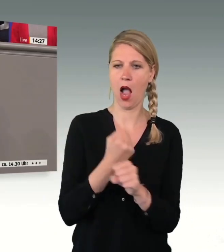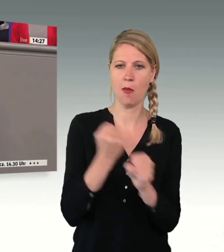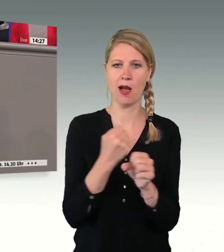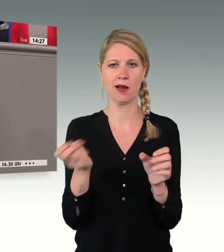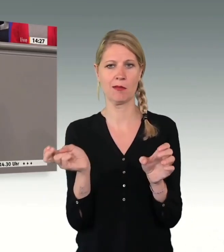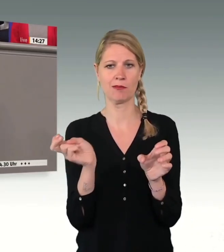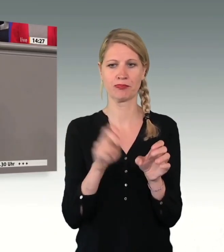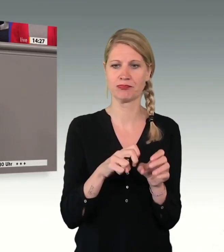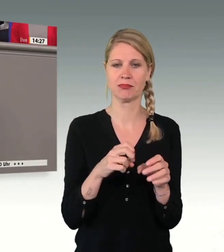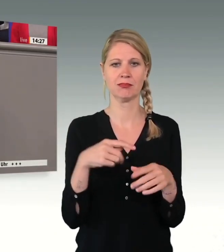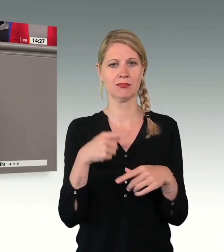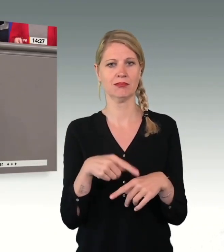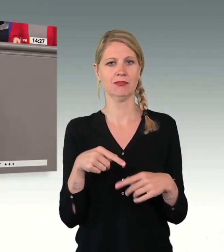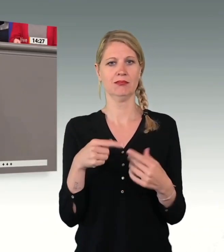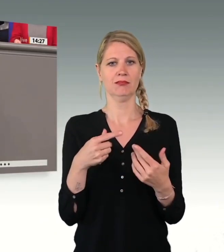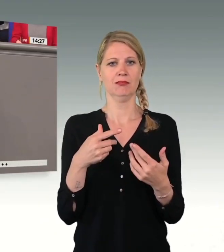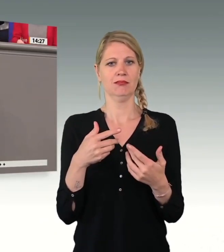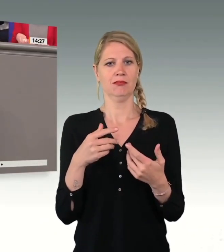wollen wir einfach als SPD nicht mehr.